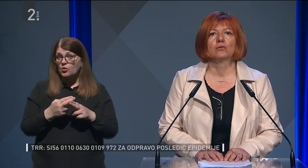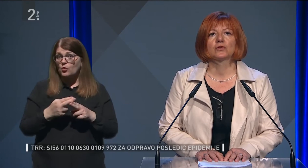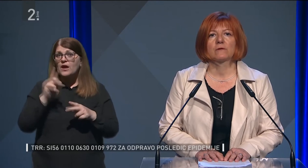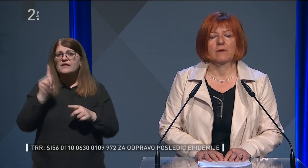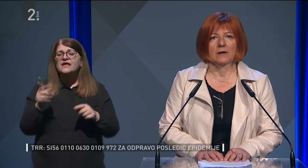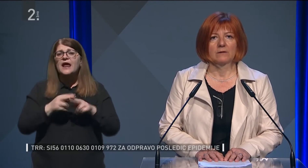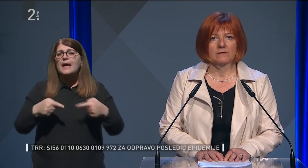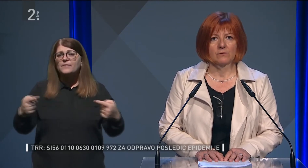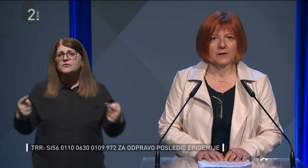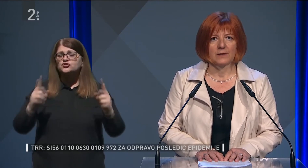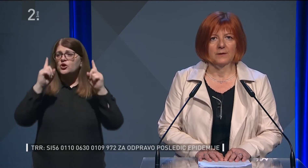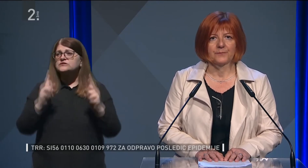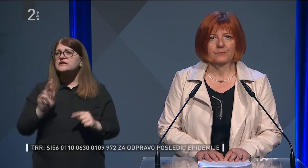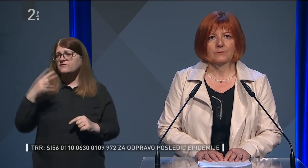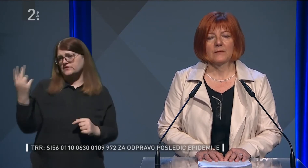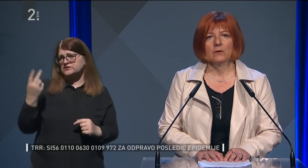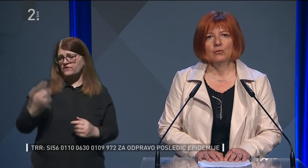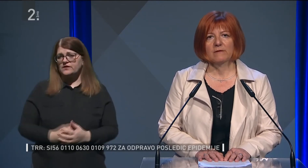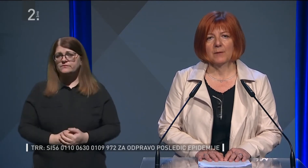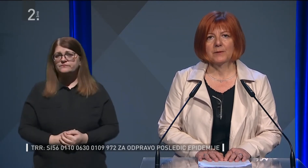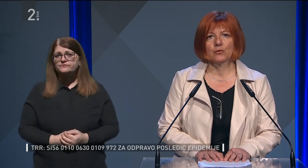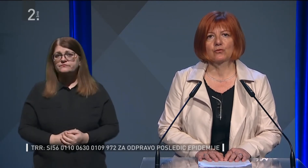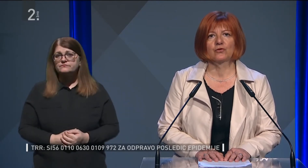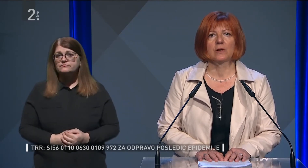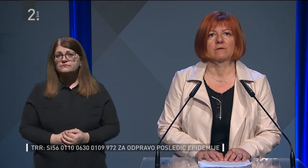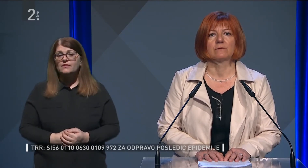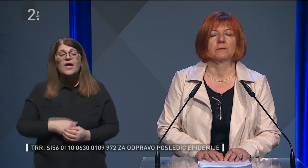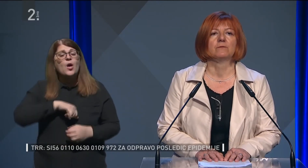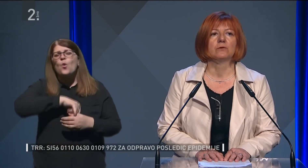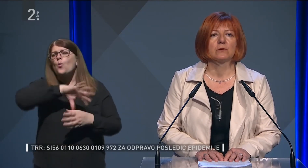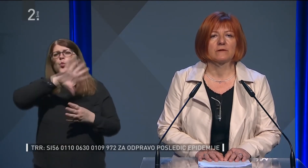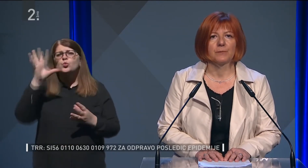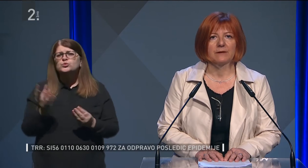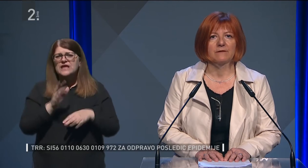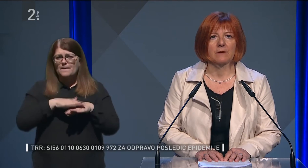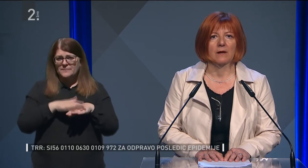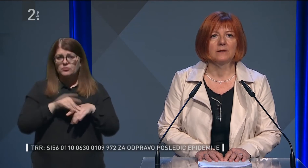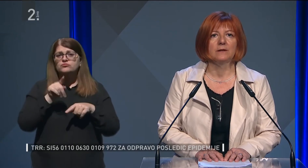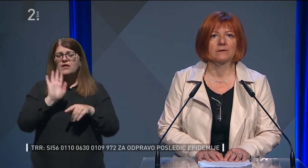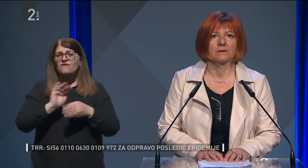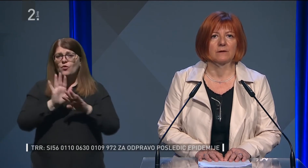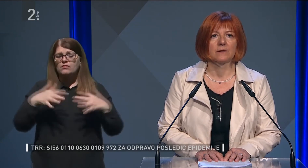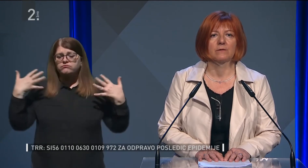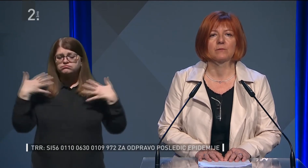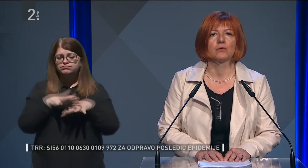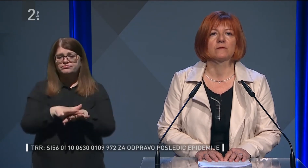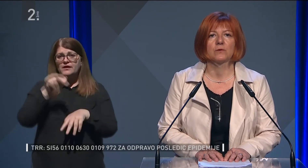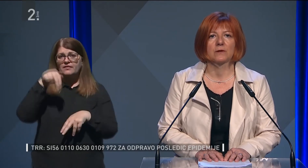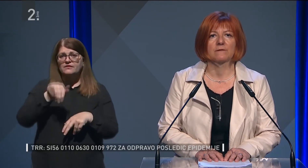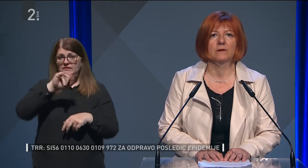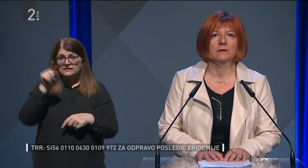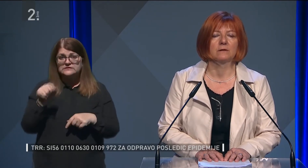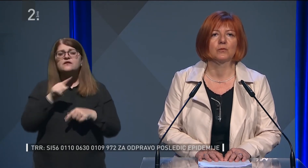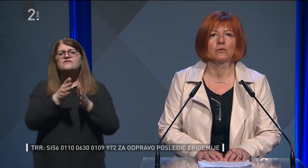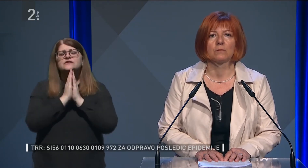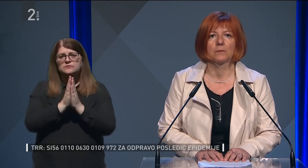epidemiološko stanje v Sloveniji. Vsa priporočila so vam na voljo na spletni strani NIOZ in vas prosimo,